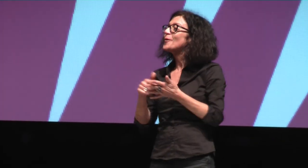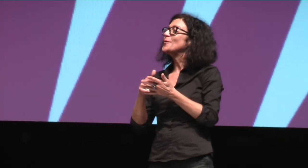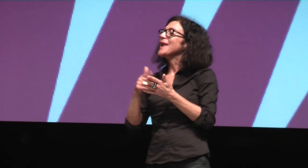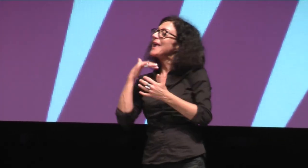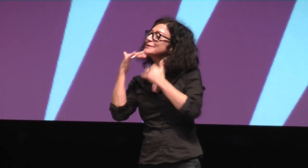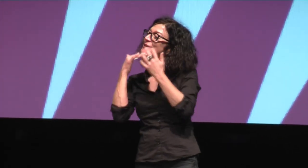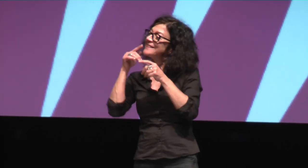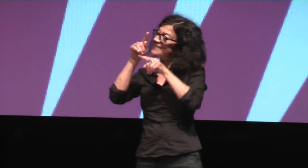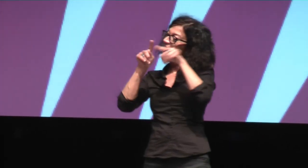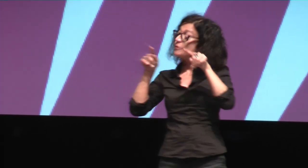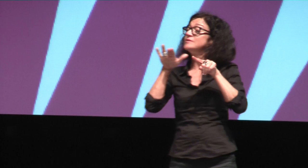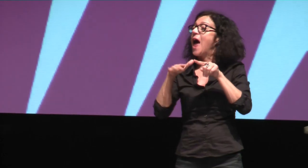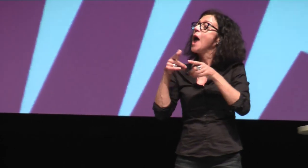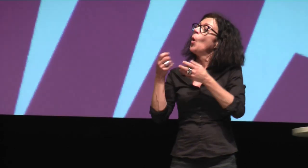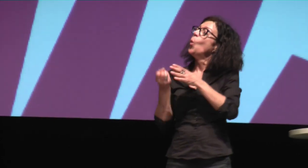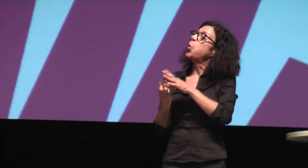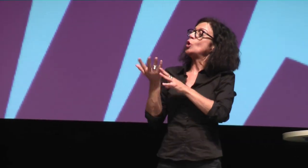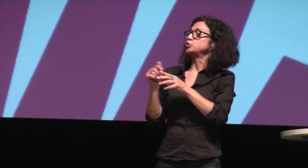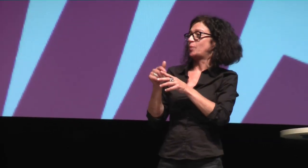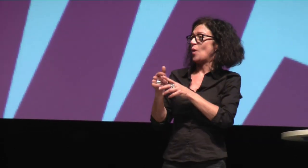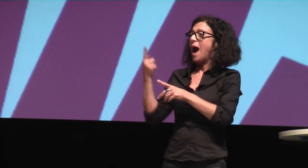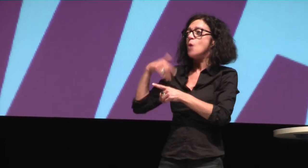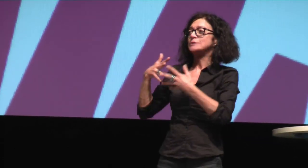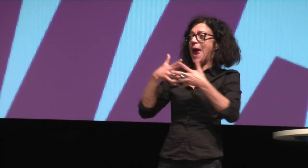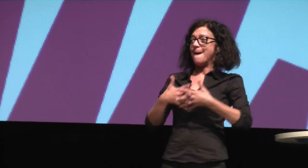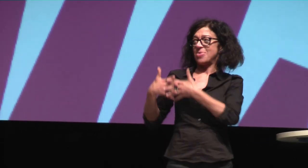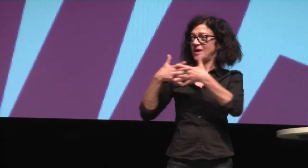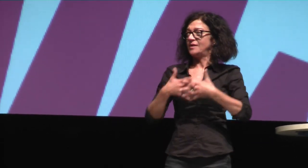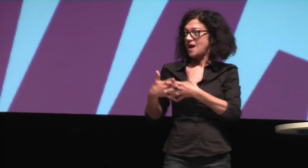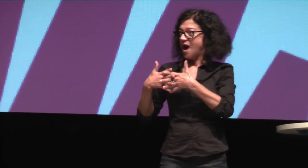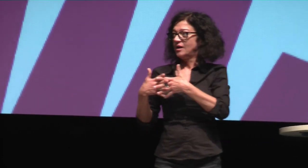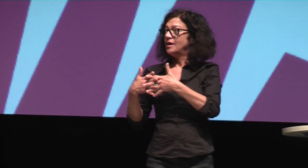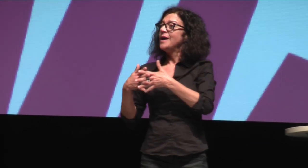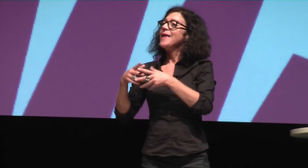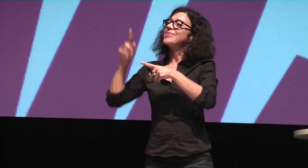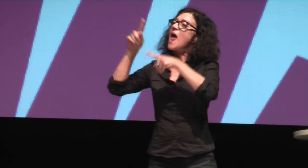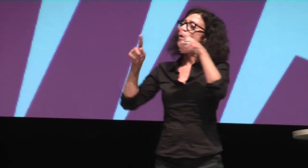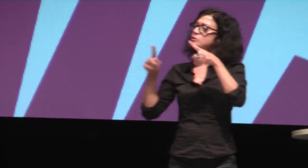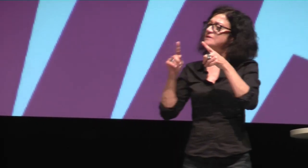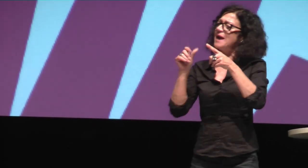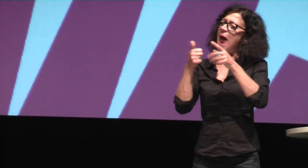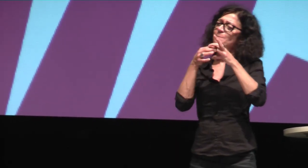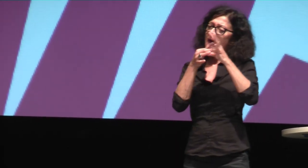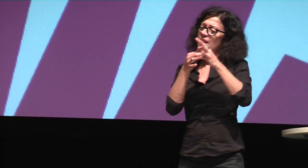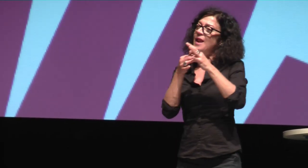Oh, da muss ich mal drüber nachdenken. Also Diversity hat ja auch einen Ursprung. Der Ursprung liegt in den Staaten und Diversity